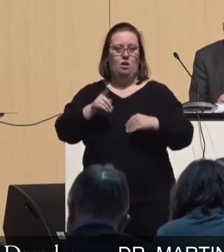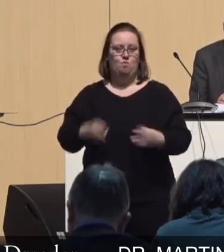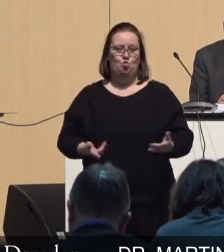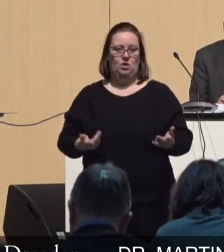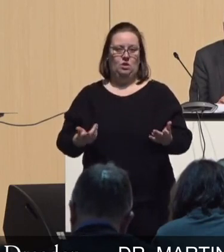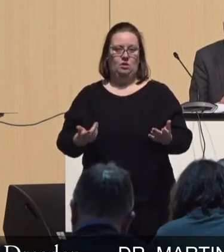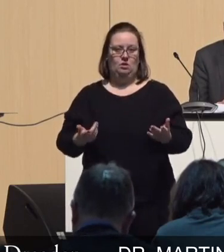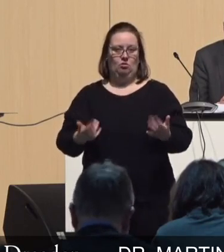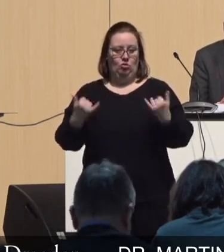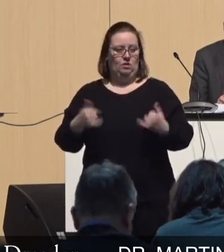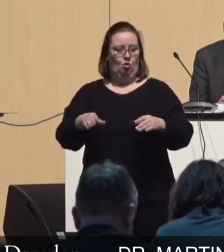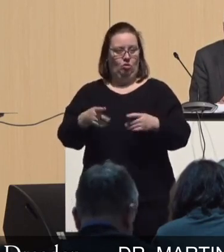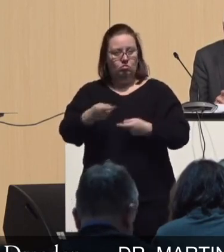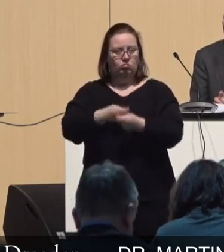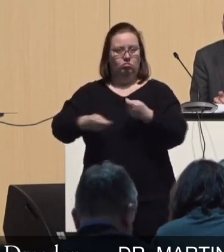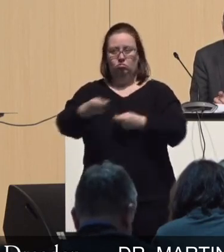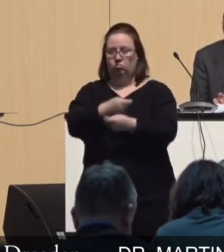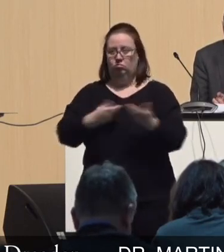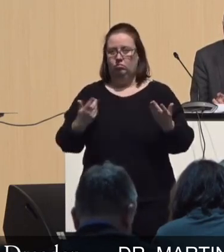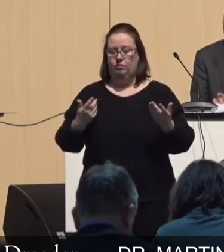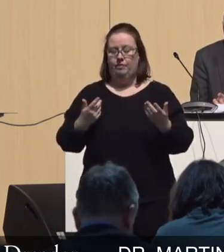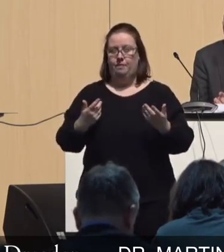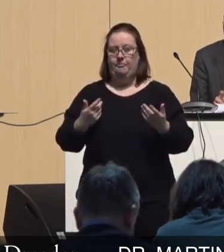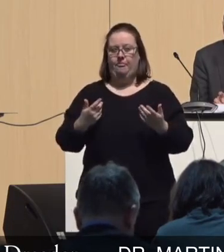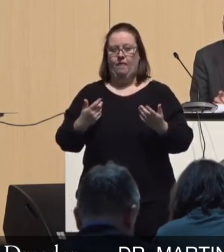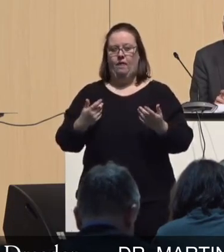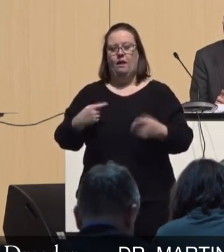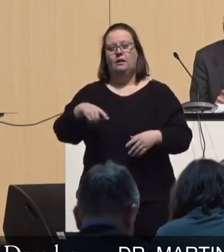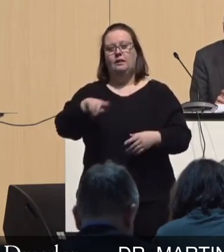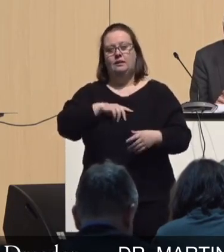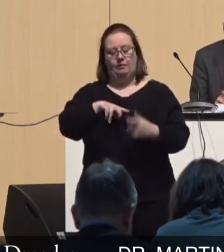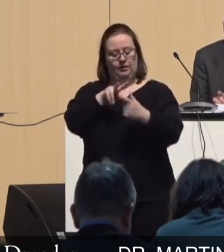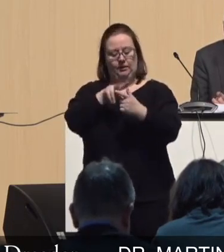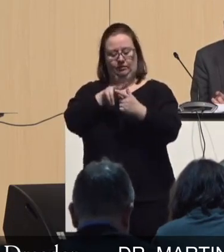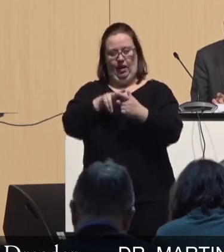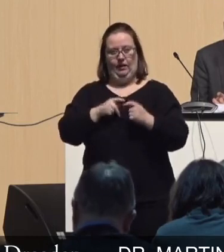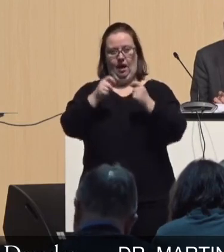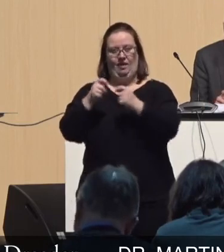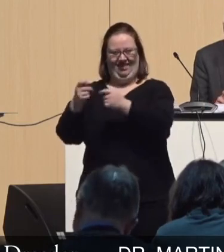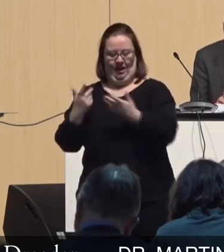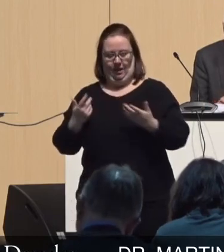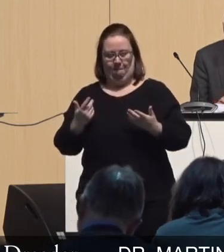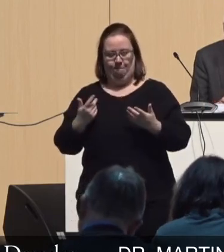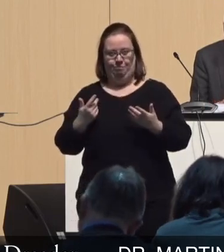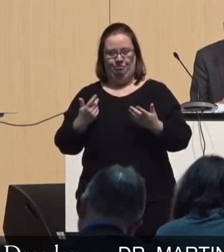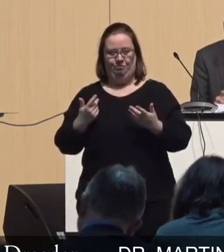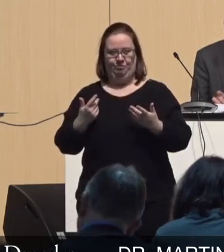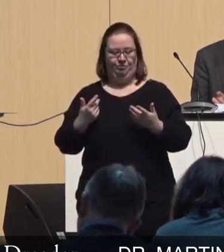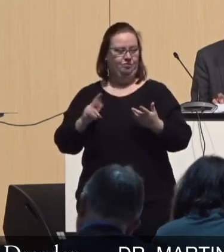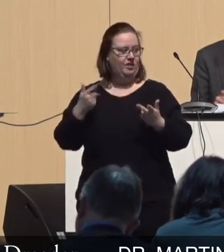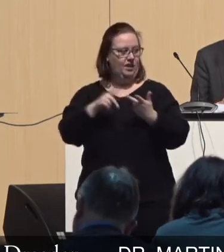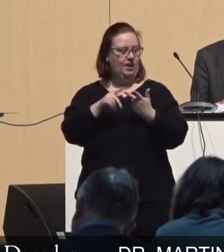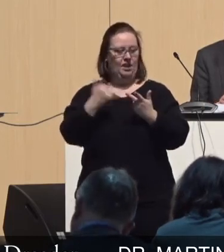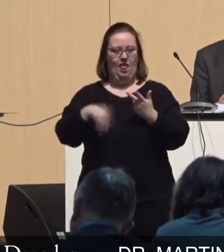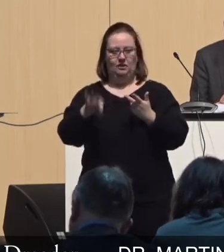damit umgehen. Ich habe zwei Anträge gemacht, den dritten, den